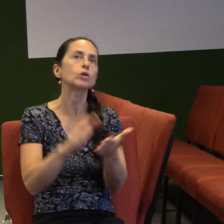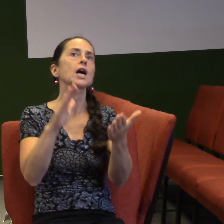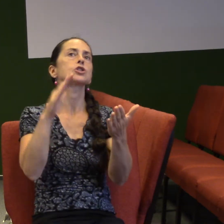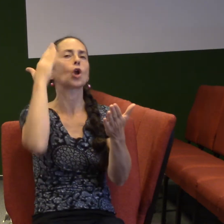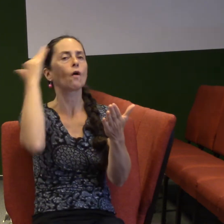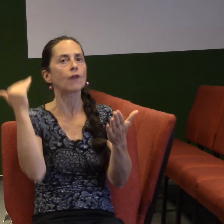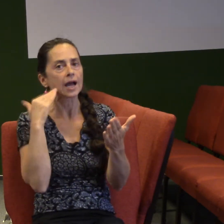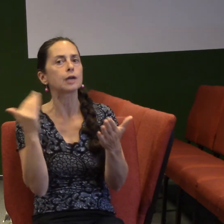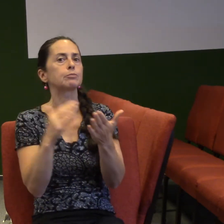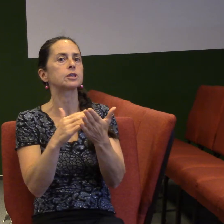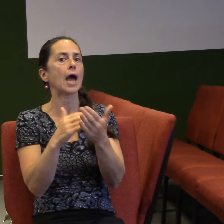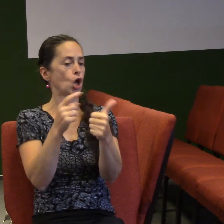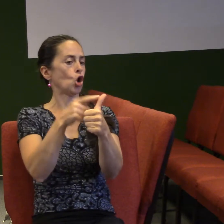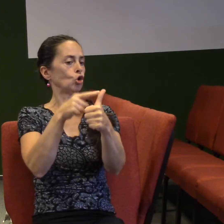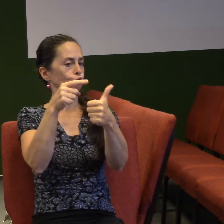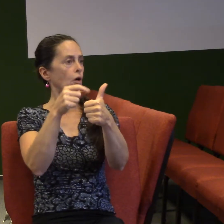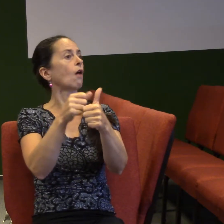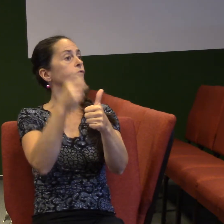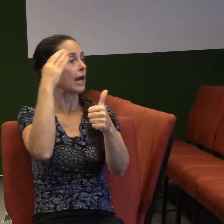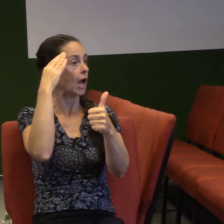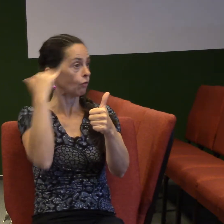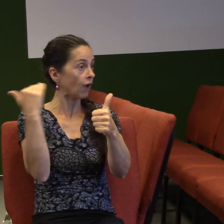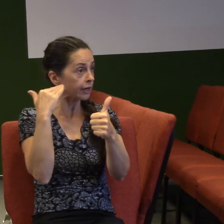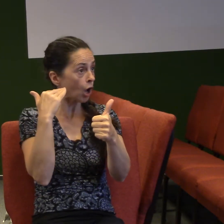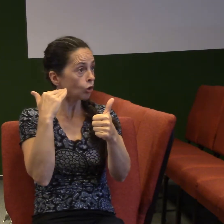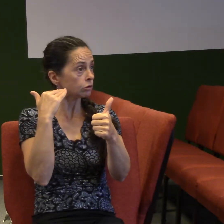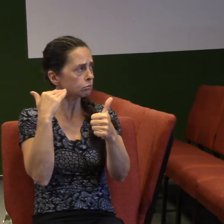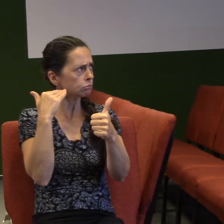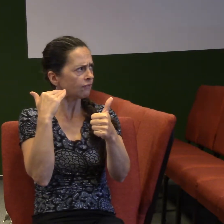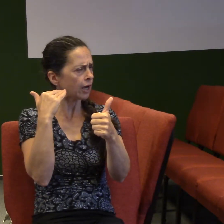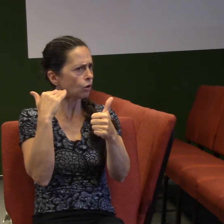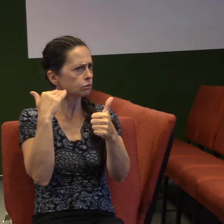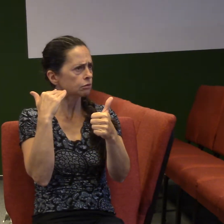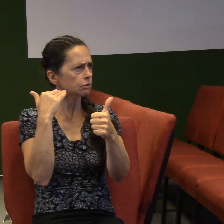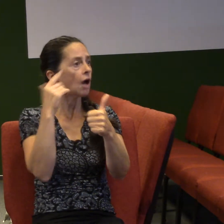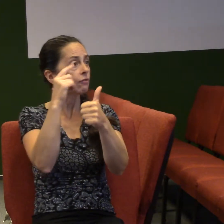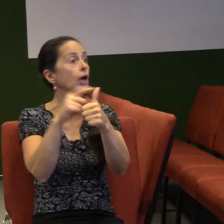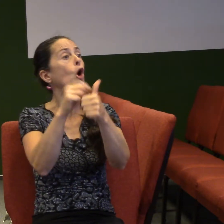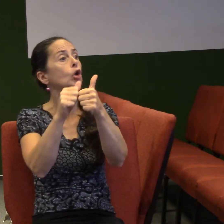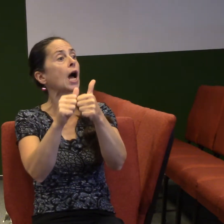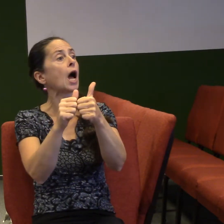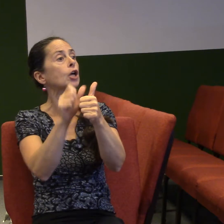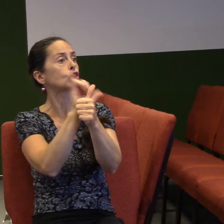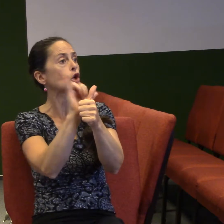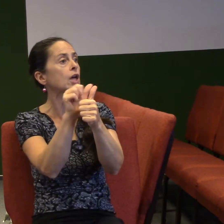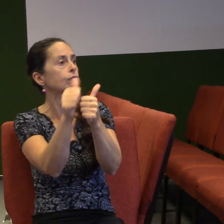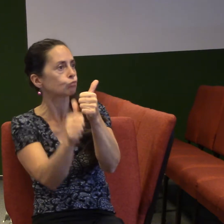tím vlastně po faraonovi v Egiptě a měl velké postavení a díky tomu mohl vlastně zachránit svoji rodinu v době Hladomoru.